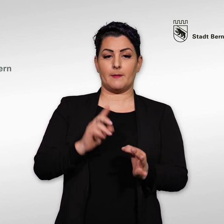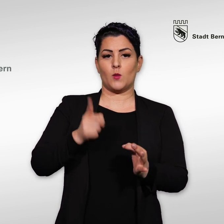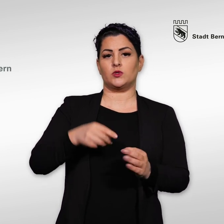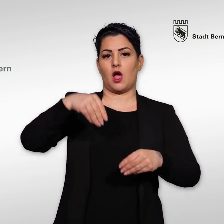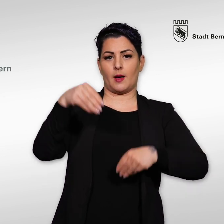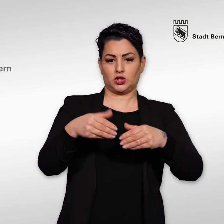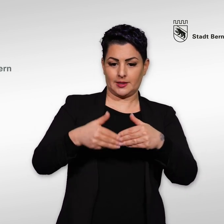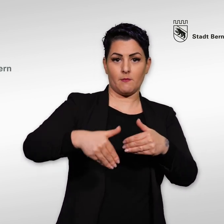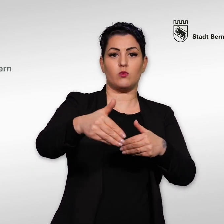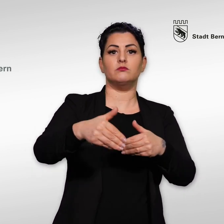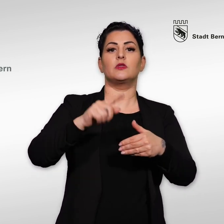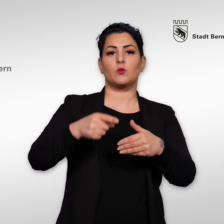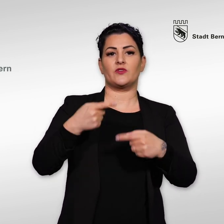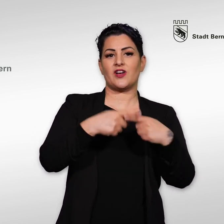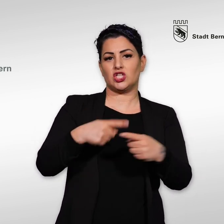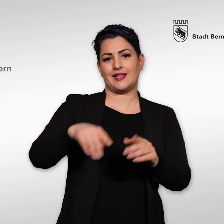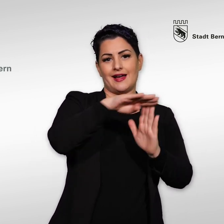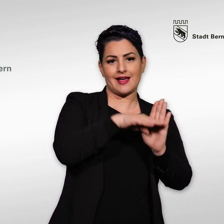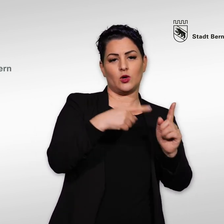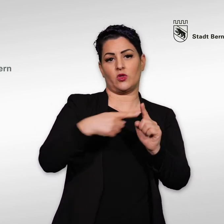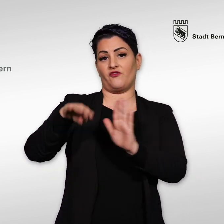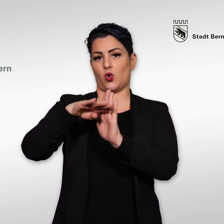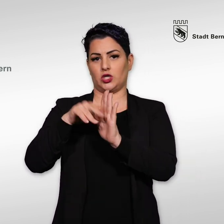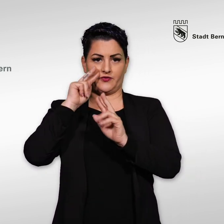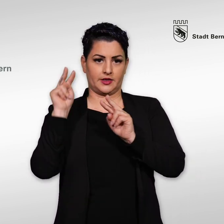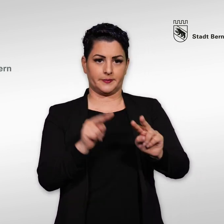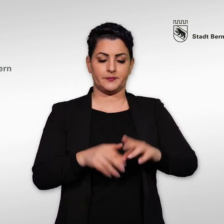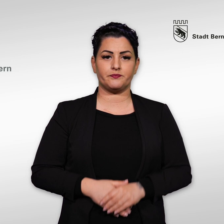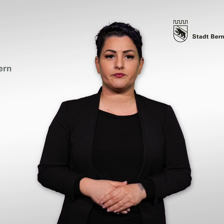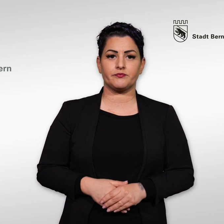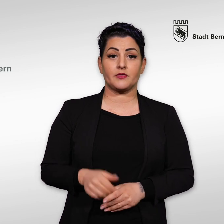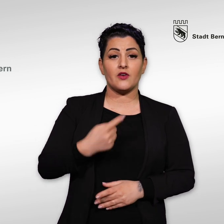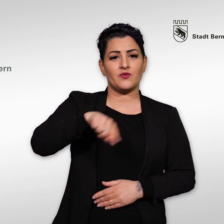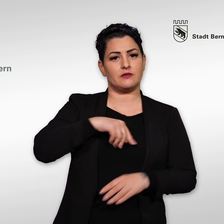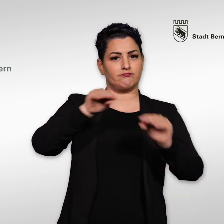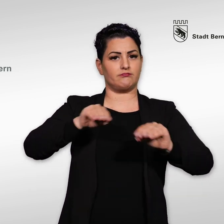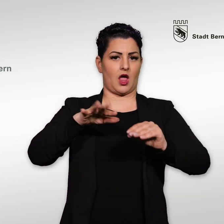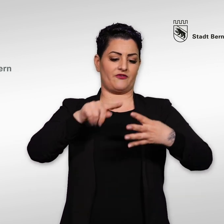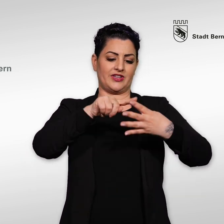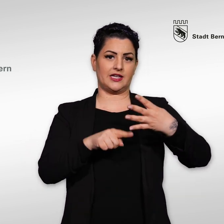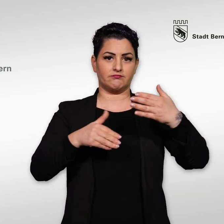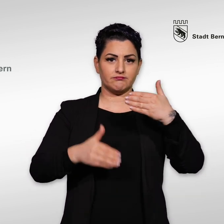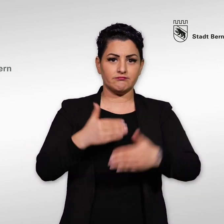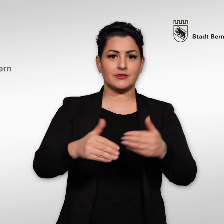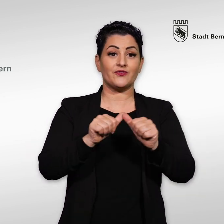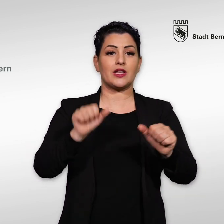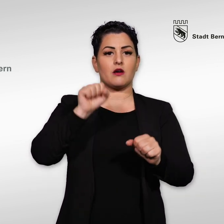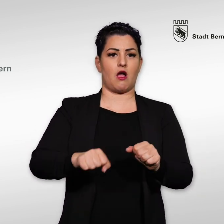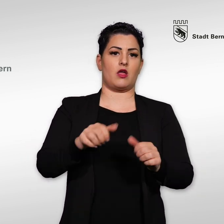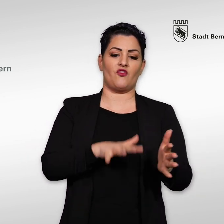Damit diese Unterschriften gültig sind und es zur Abstimmung kommt, gibt es verschiedene Regeln und Vorschriften. Wir erklären